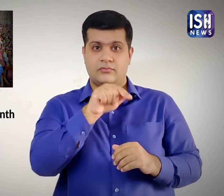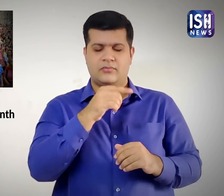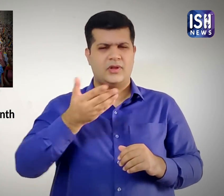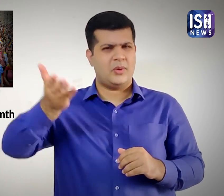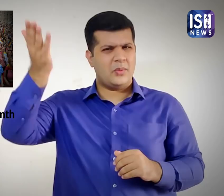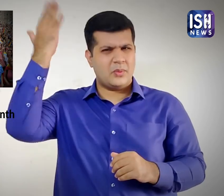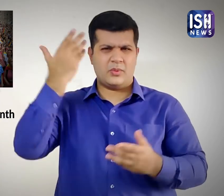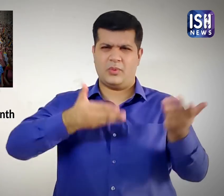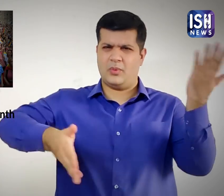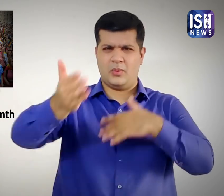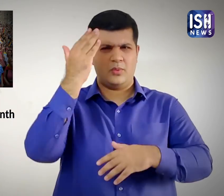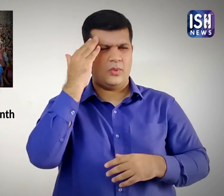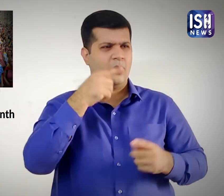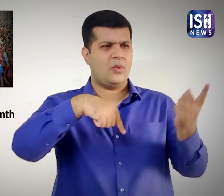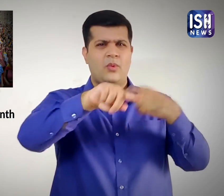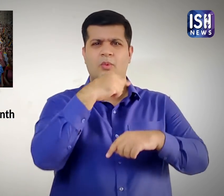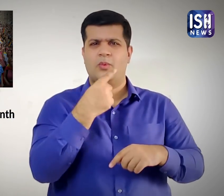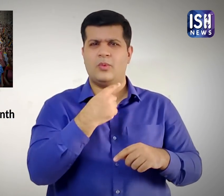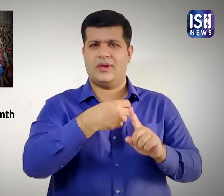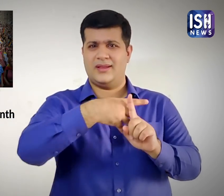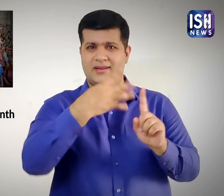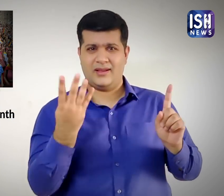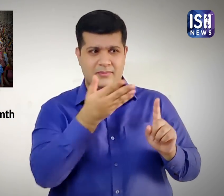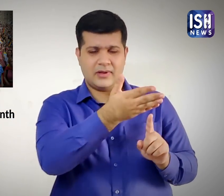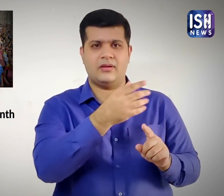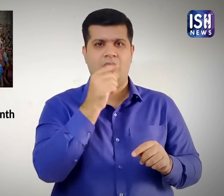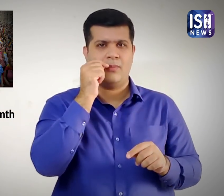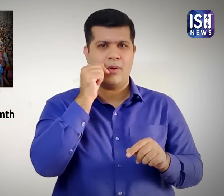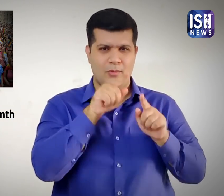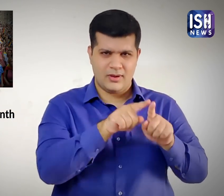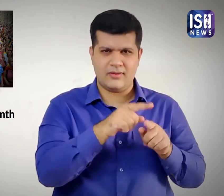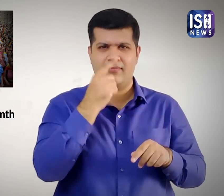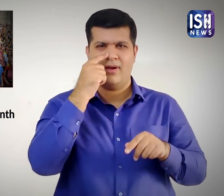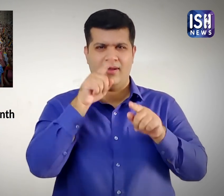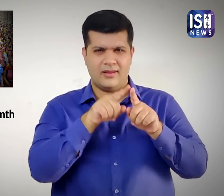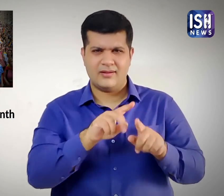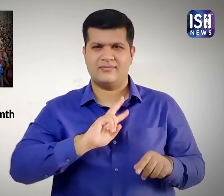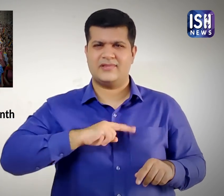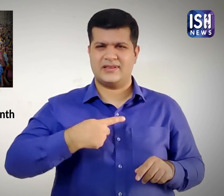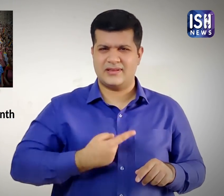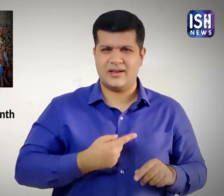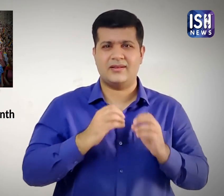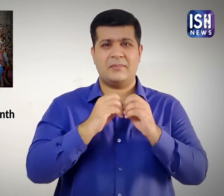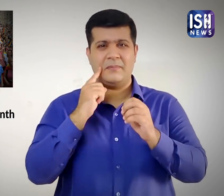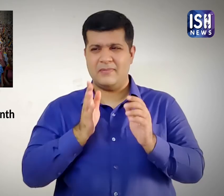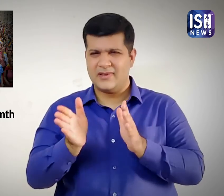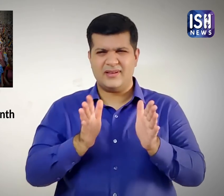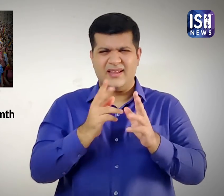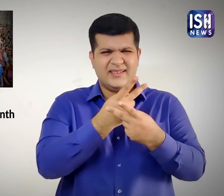पहले समाज में gay, lesbian, transgender, bisexual के साथ बेदबाफ किया जाता था और उन पर अत्याचार किया जाता